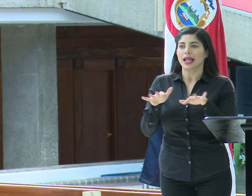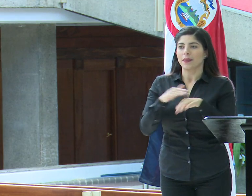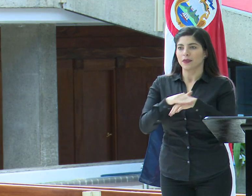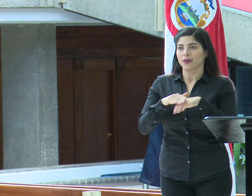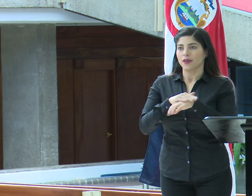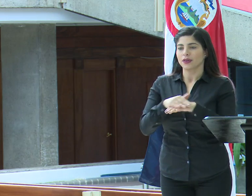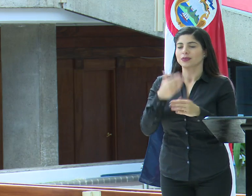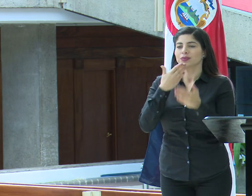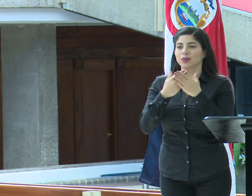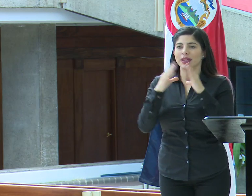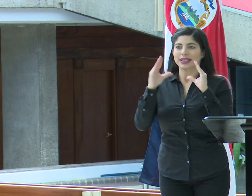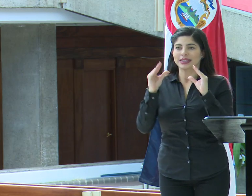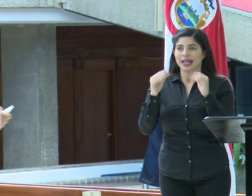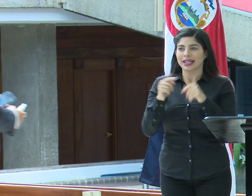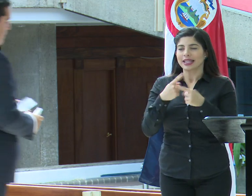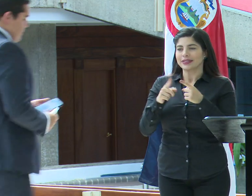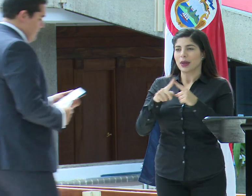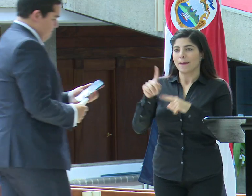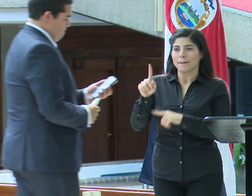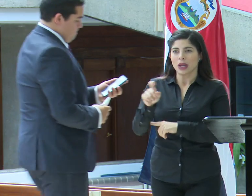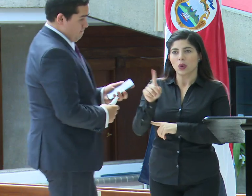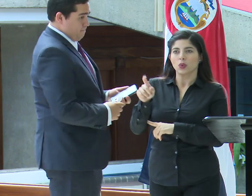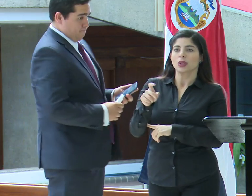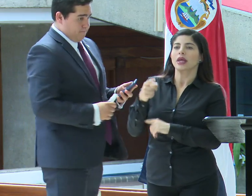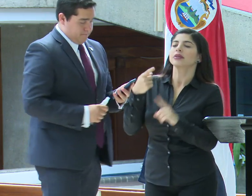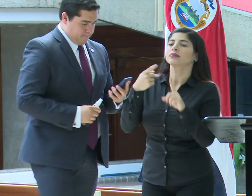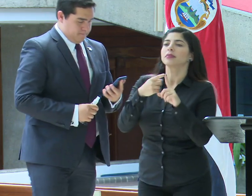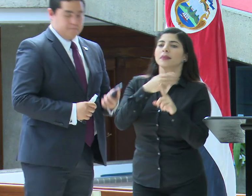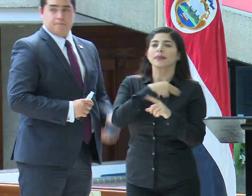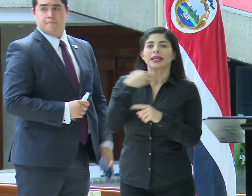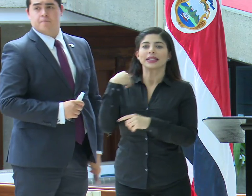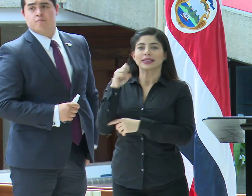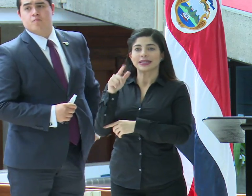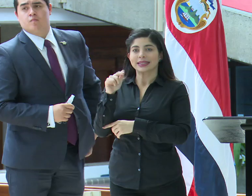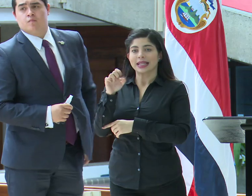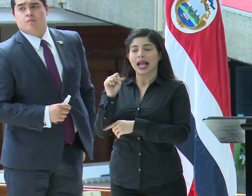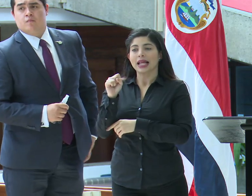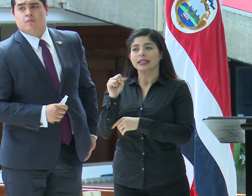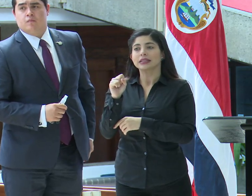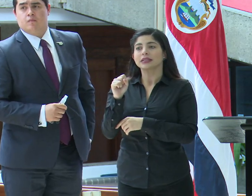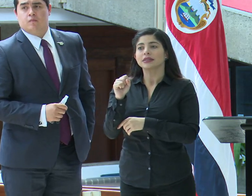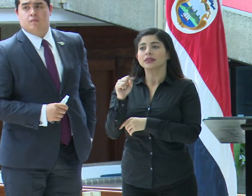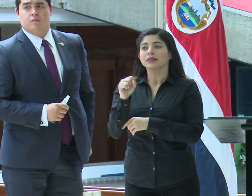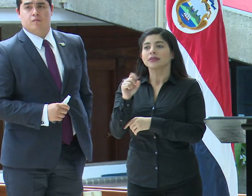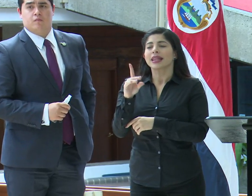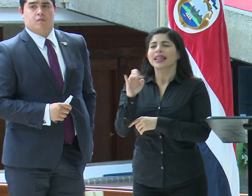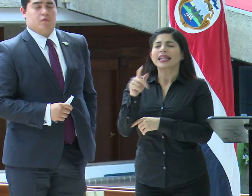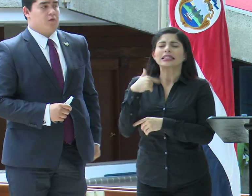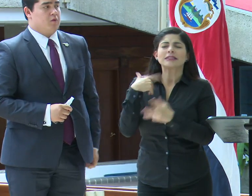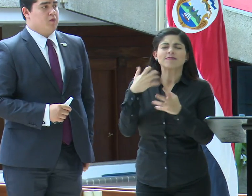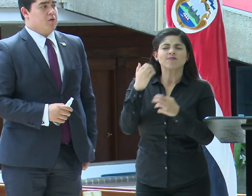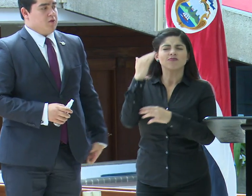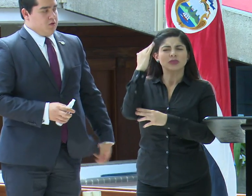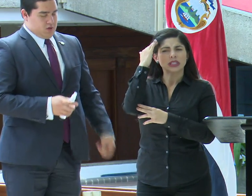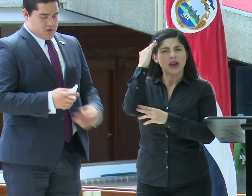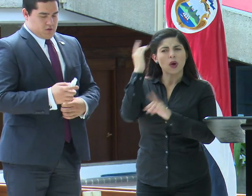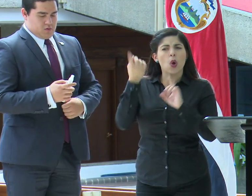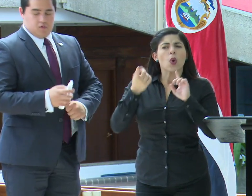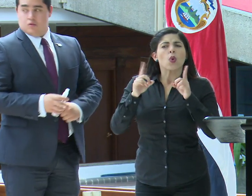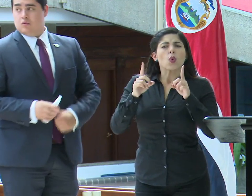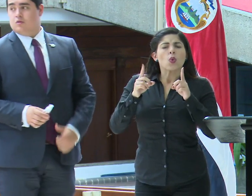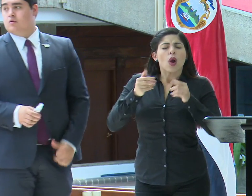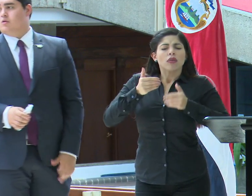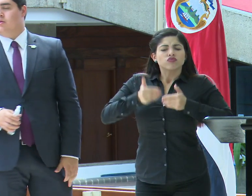Buenas tardes. Son varias consultas para el Ministro Salas. Don Daniel, quisiera saber cuál es el